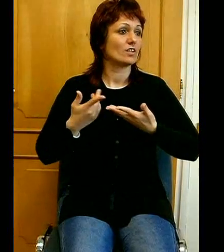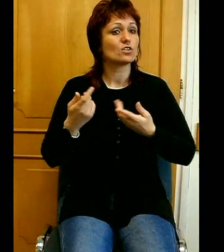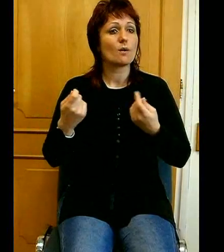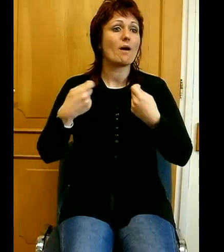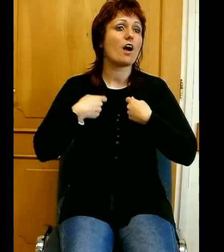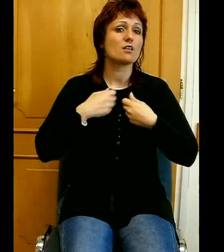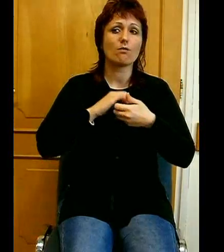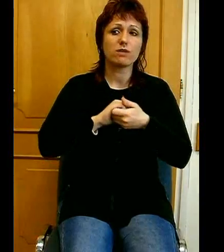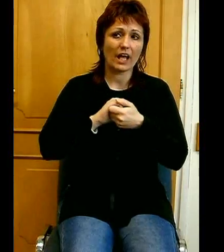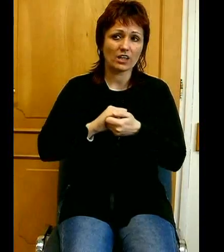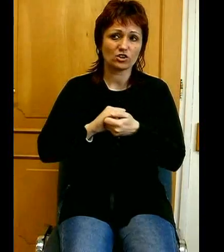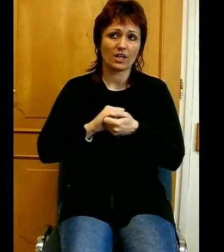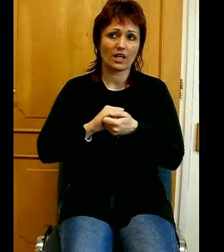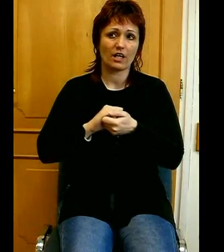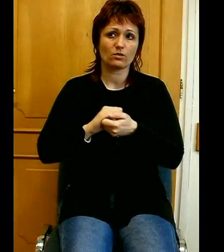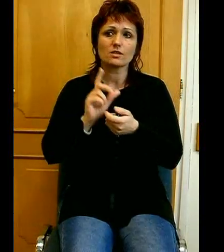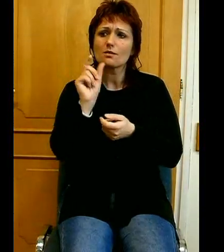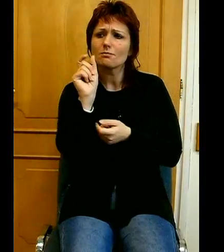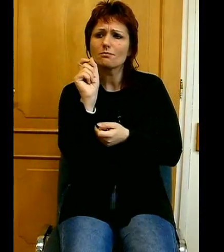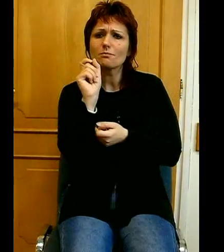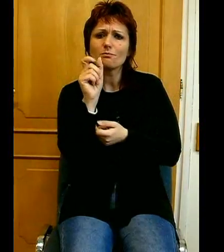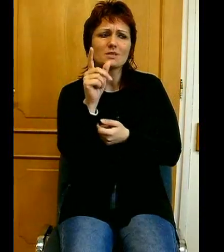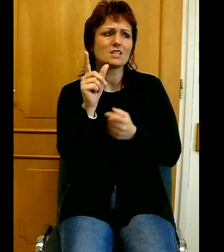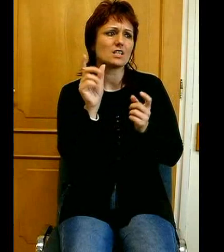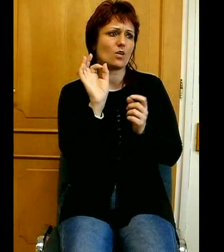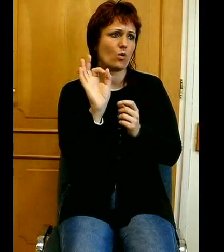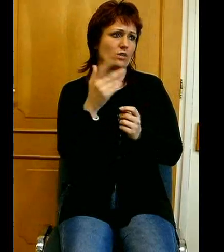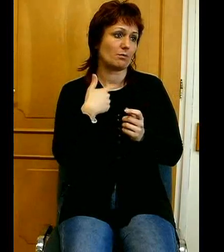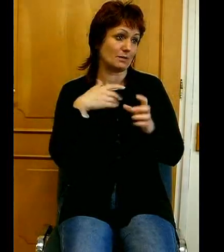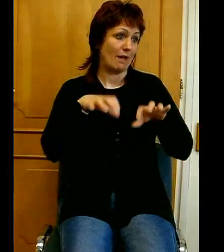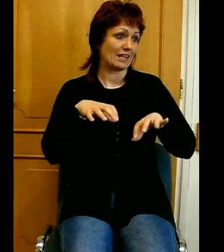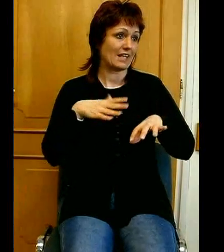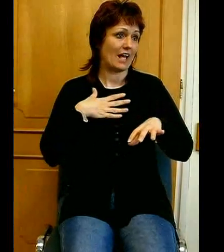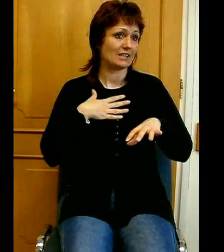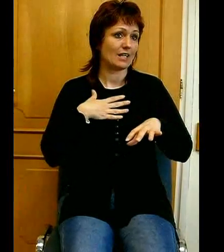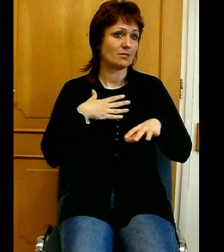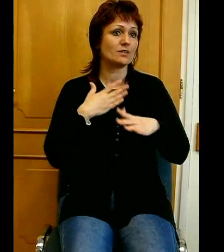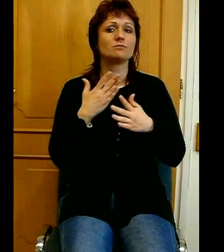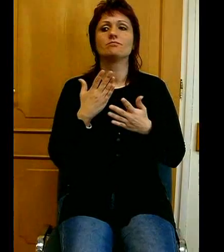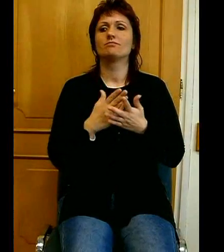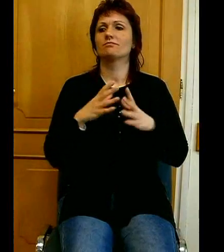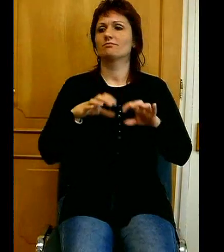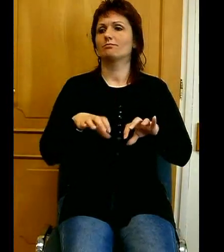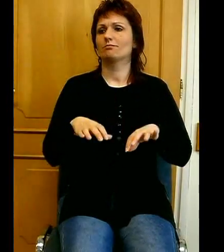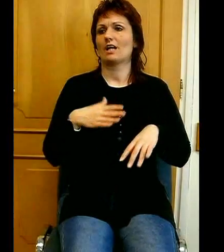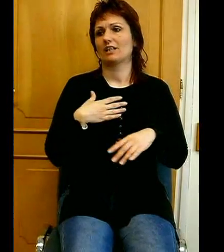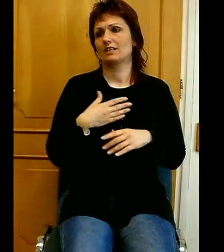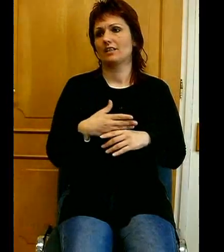hogy ezt a kicsi jót, amit megtehettem, megtettem az én népemért. A közömbösség